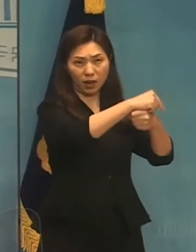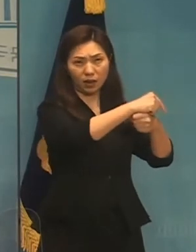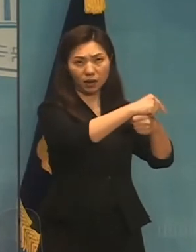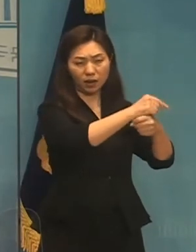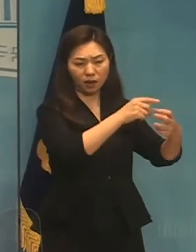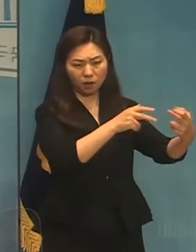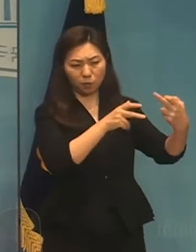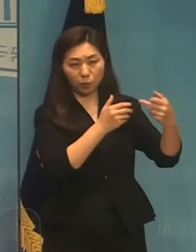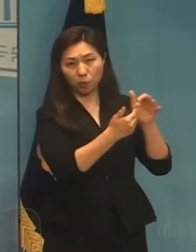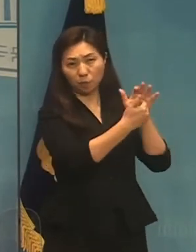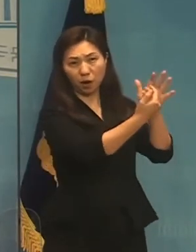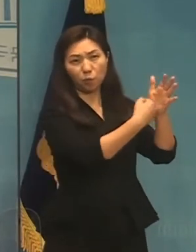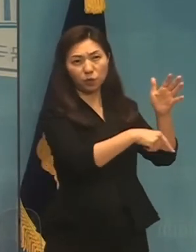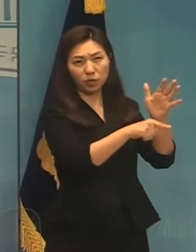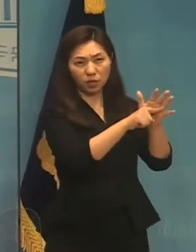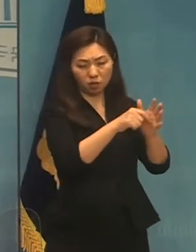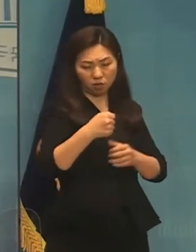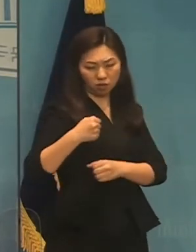보유를 추진하겠습니다.